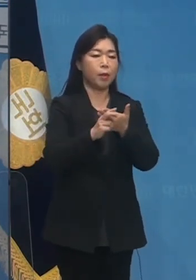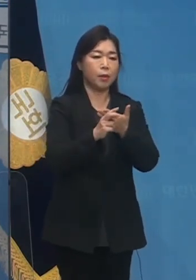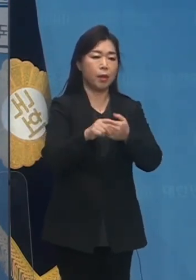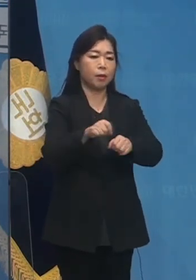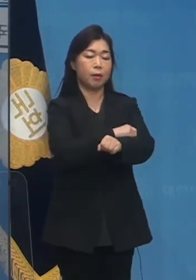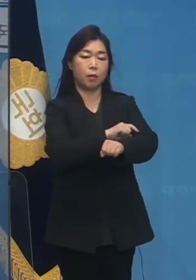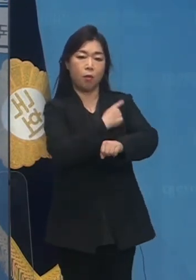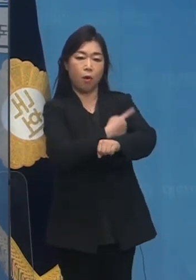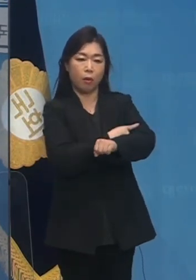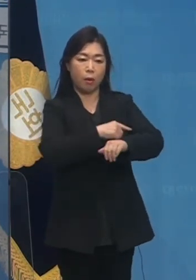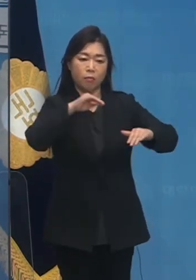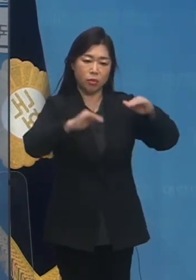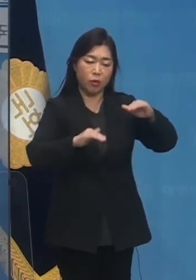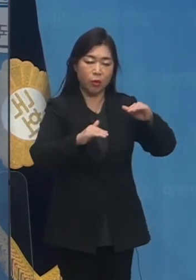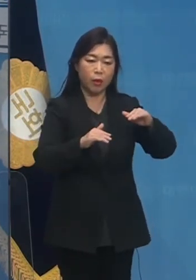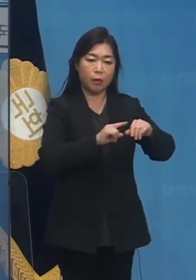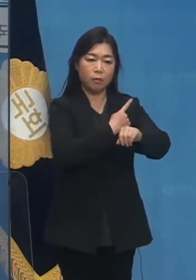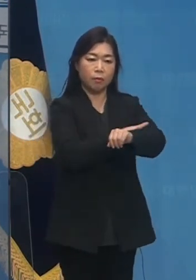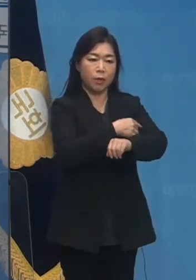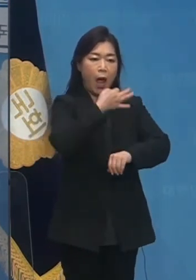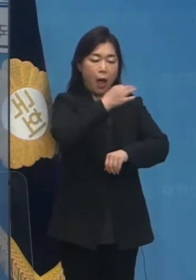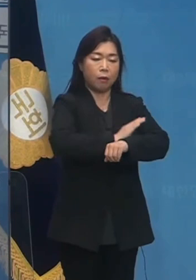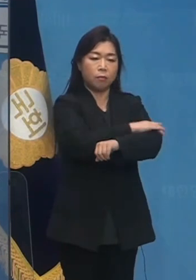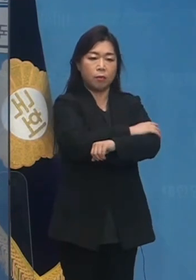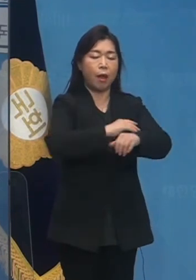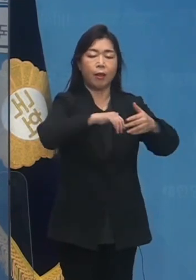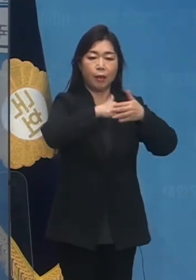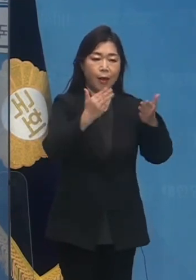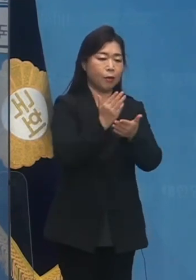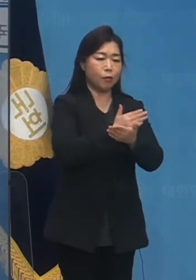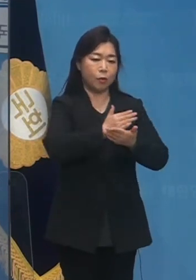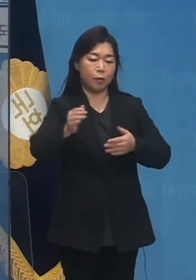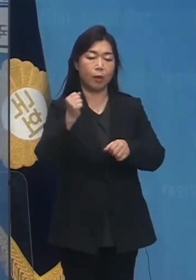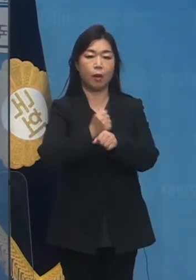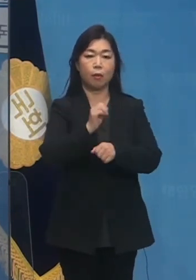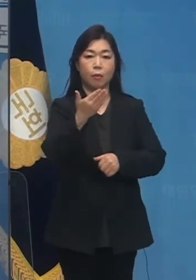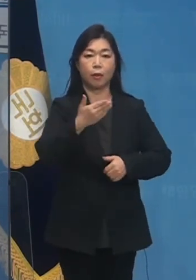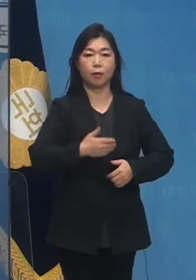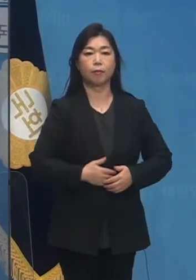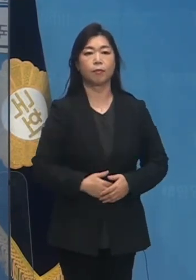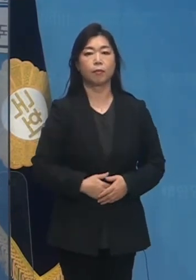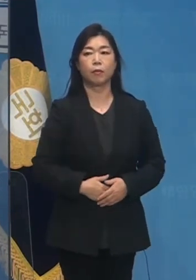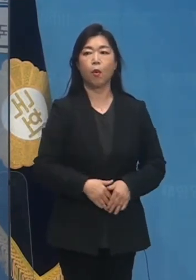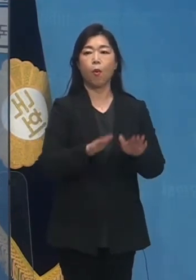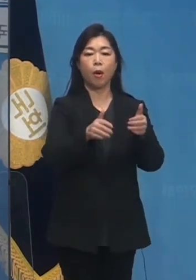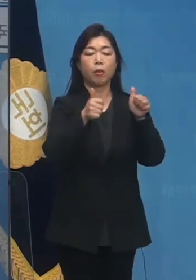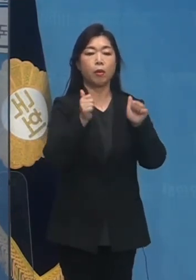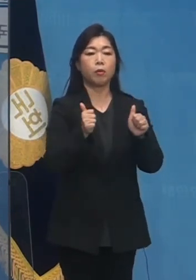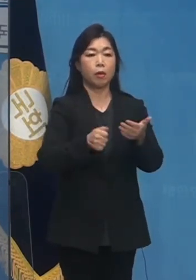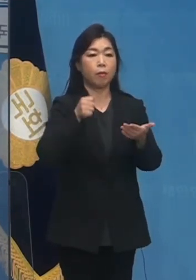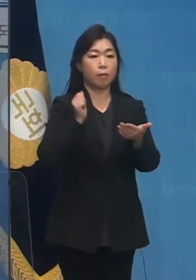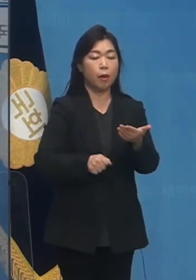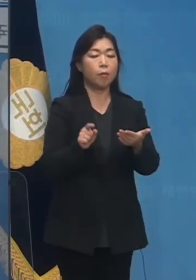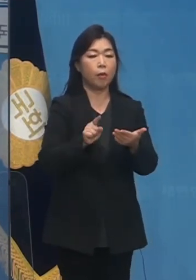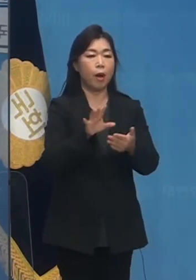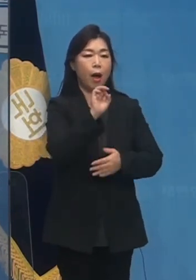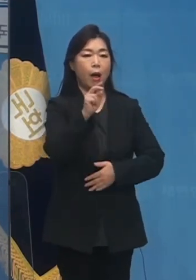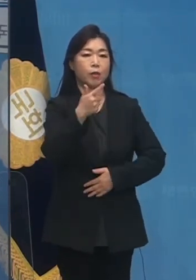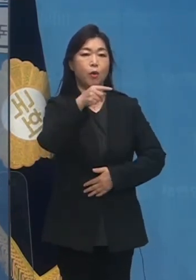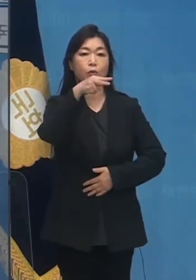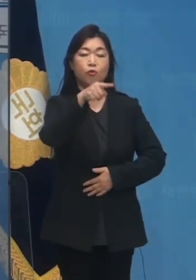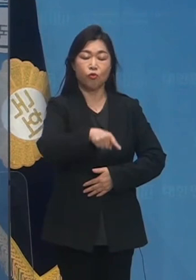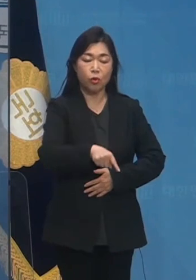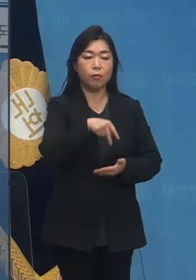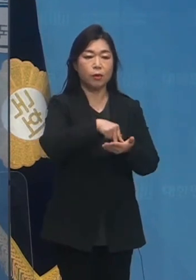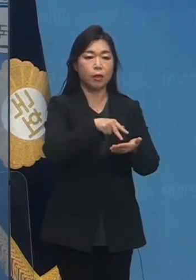특권, 불공정, 기득권을 완전히 추방해야 합니다. 이번 판결은 저 안철수가